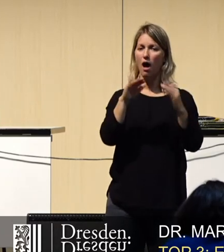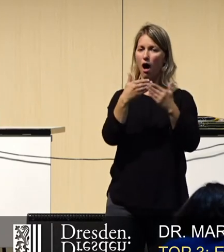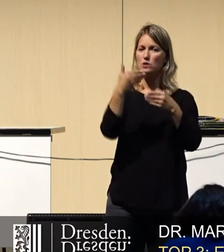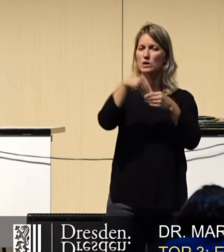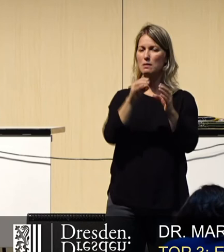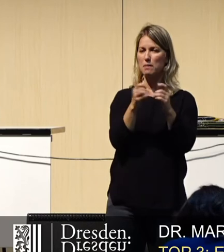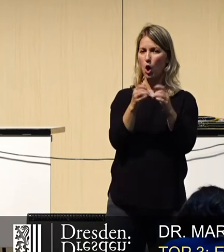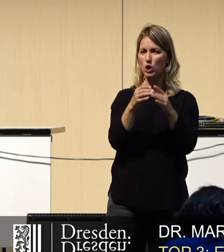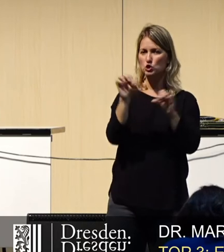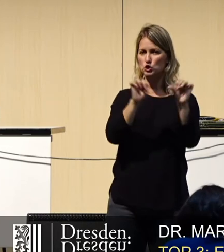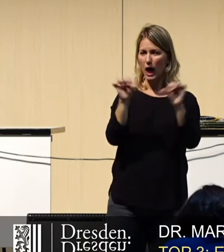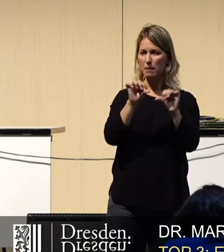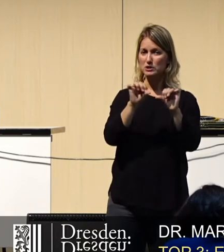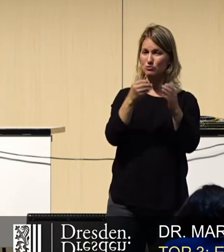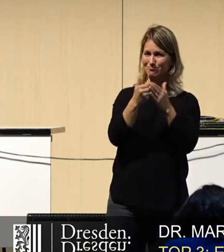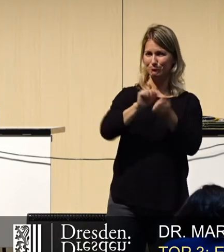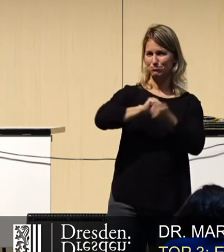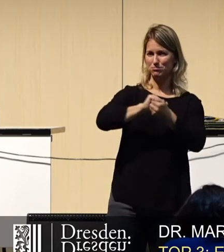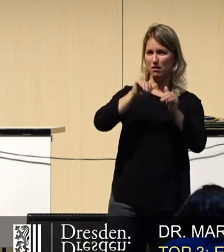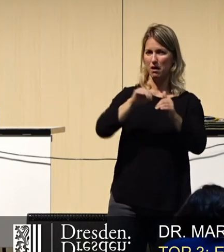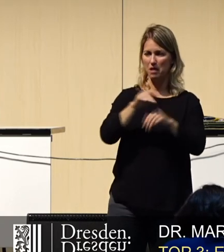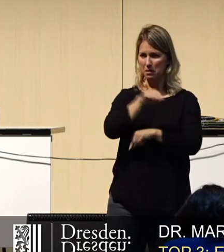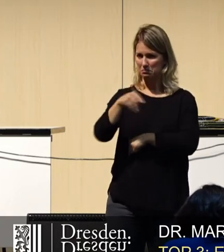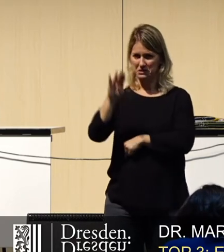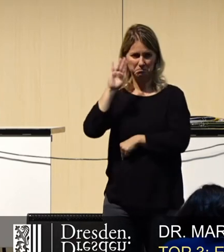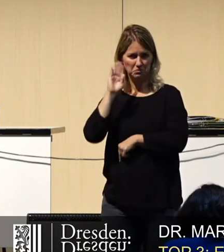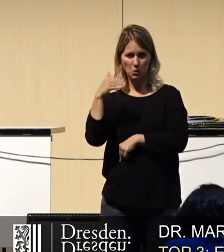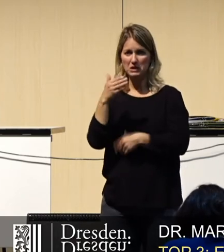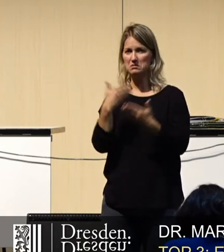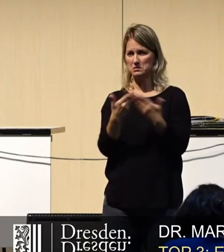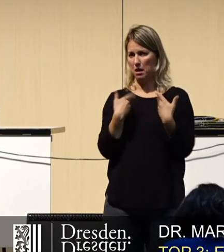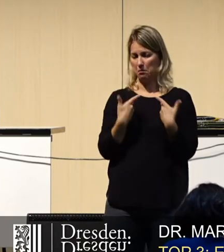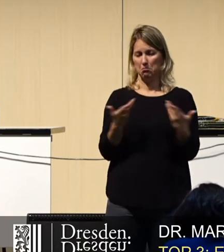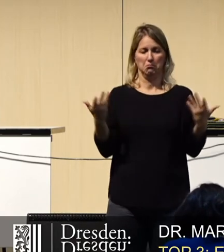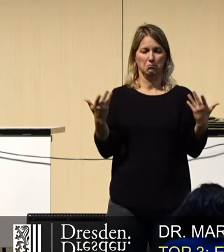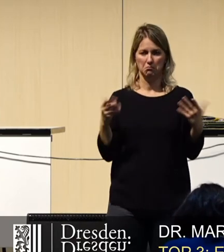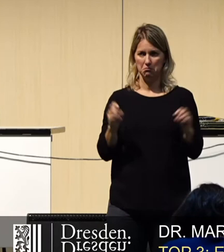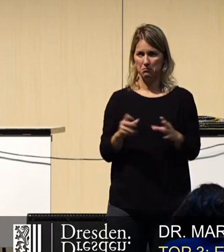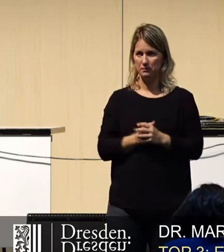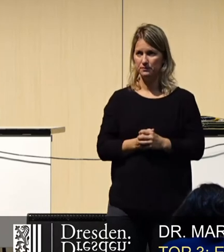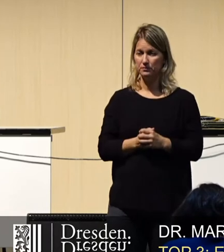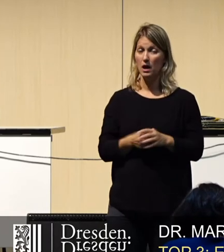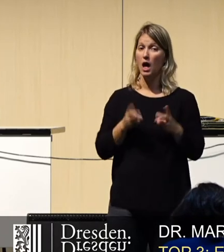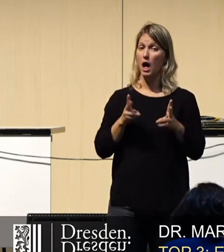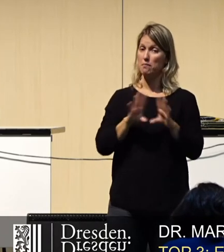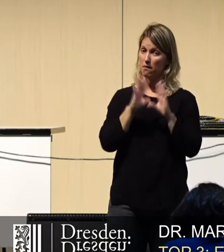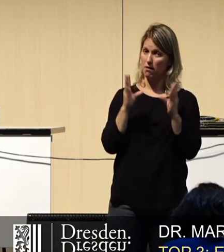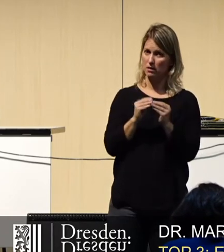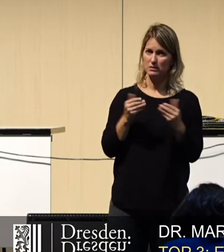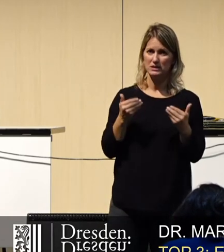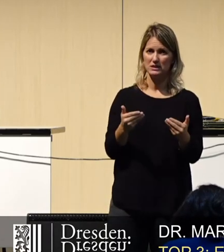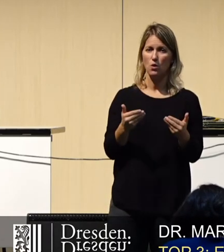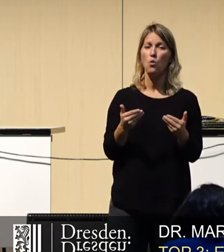kaputt geht. Das habe ich aber nicht studiert, von daher kann ich dazu nichts sagen. Aber generell haben wir hier natürlich den